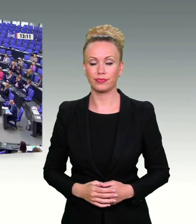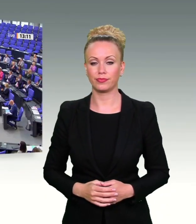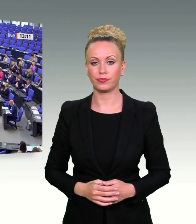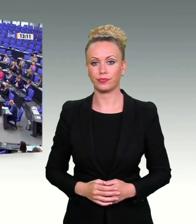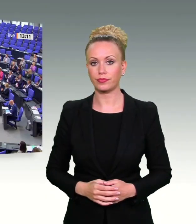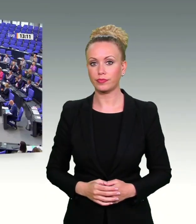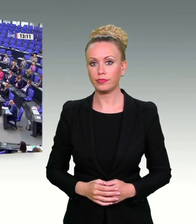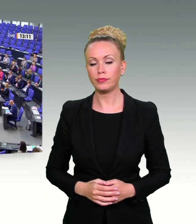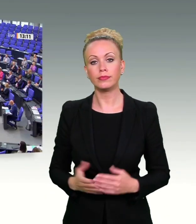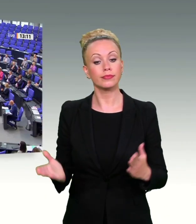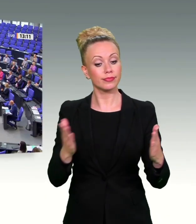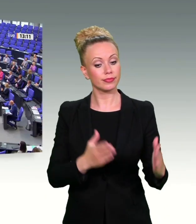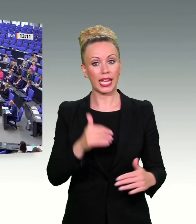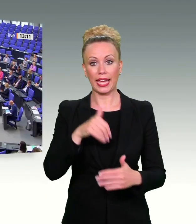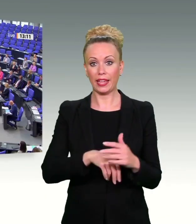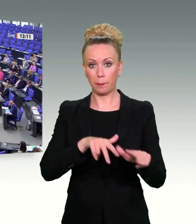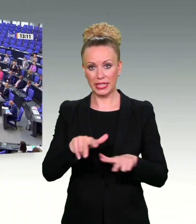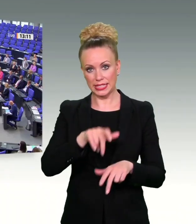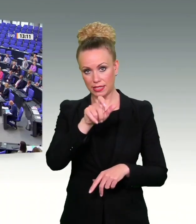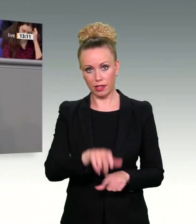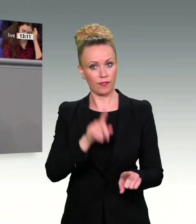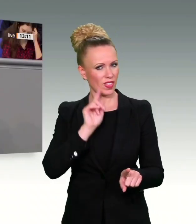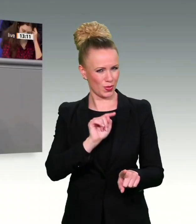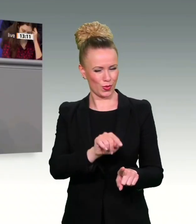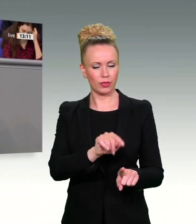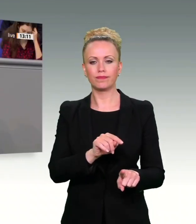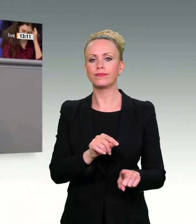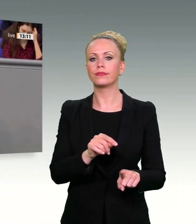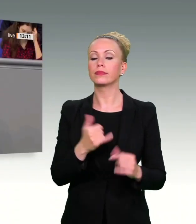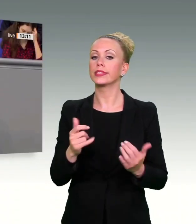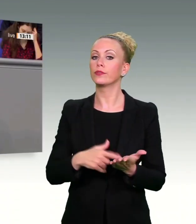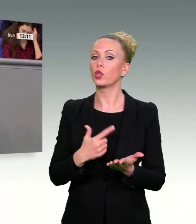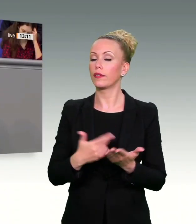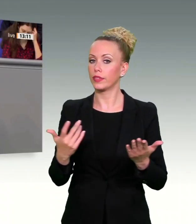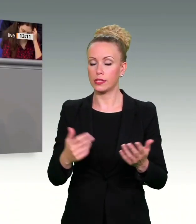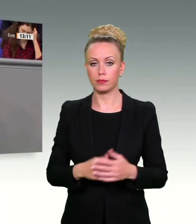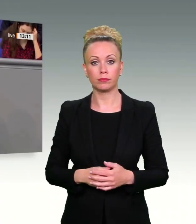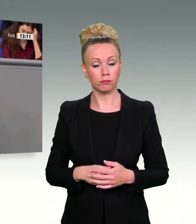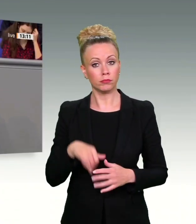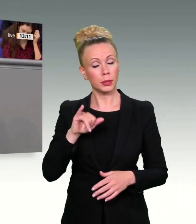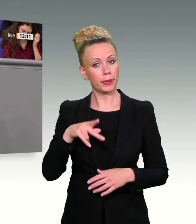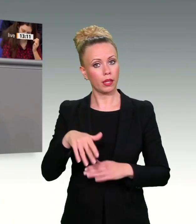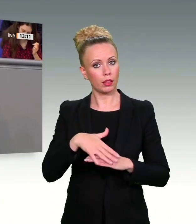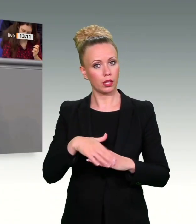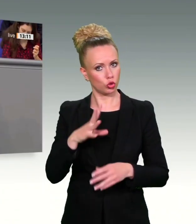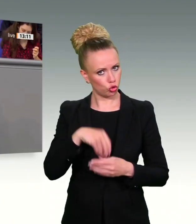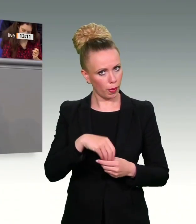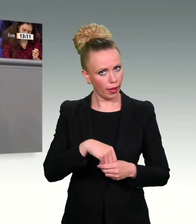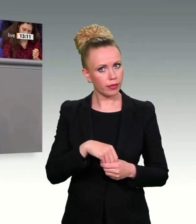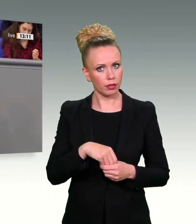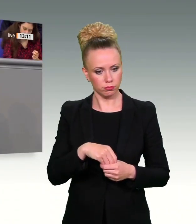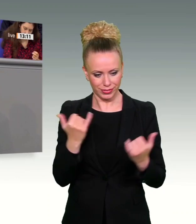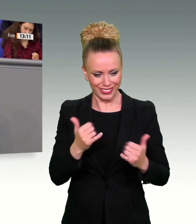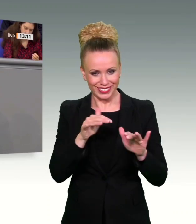Die Innenministerin fordert inzwischen die IP-Adressenspeicherung, weil sie nämlich einfach mal mit Praktikern im